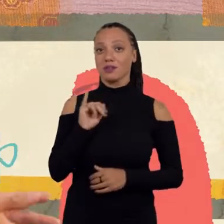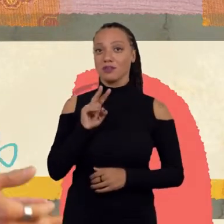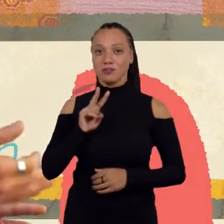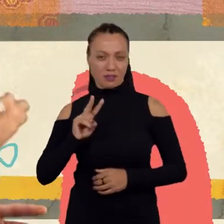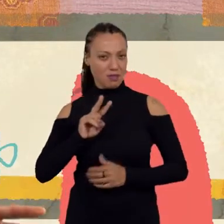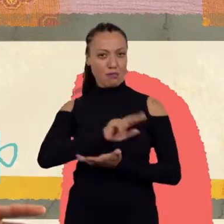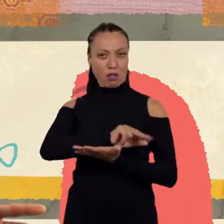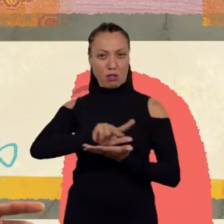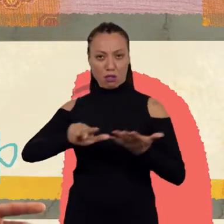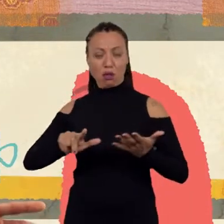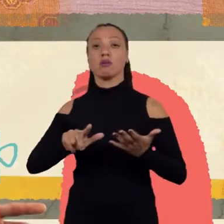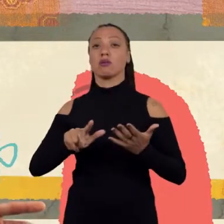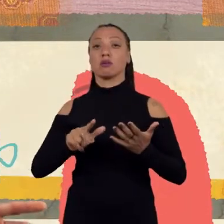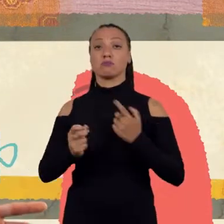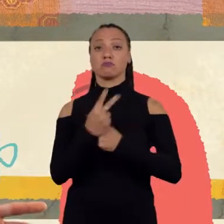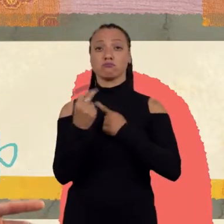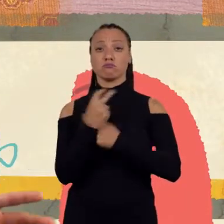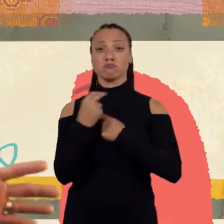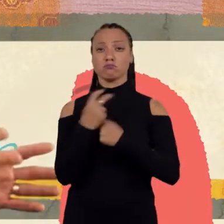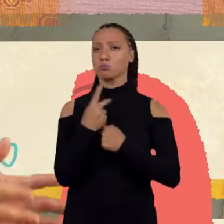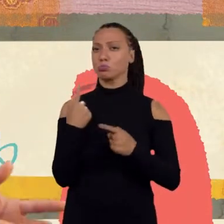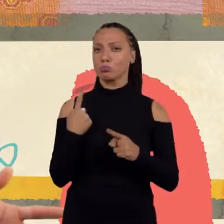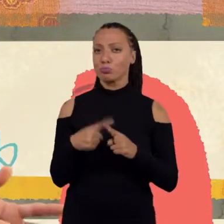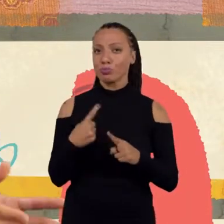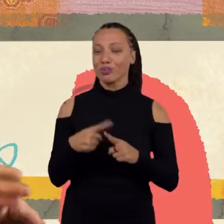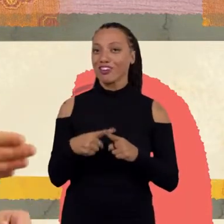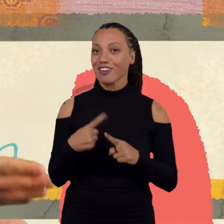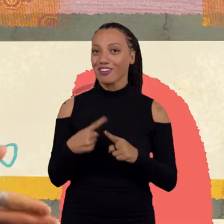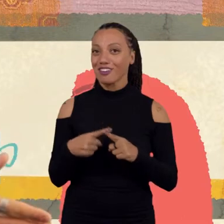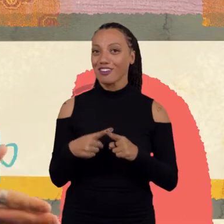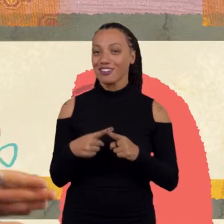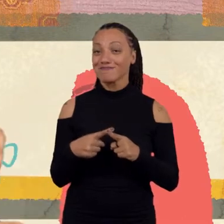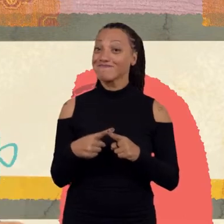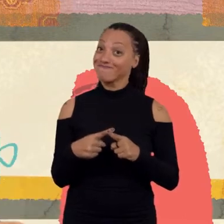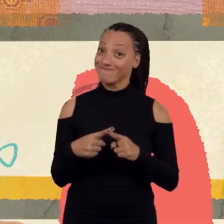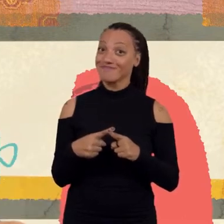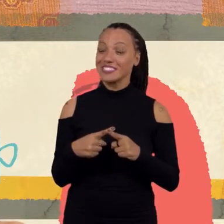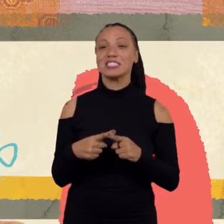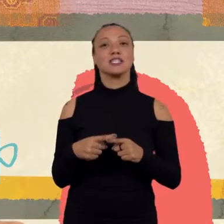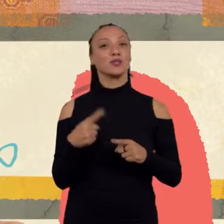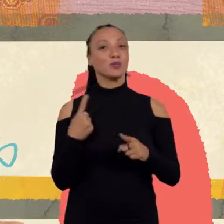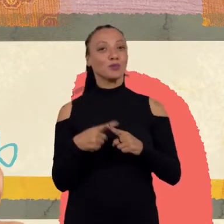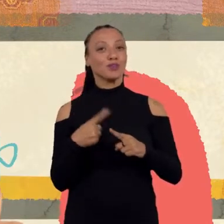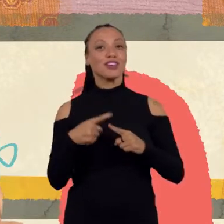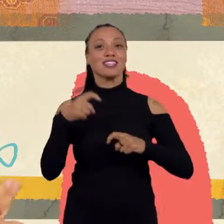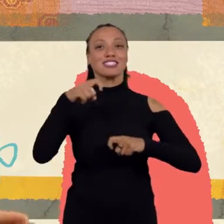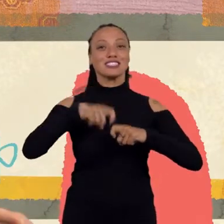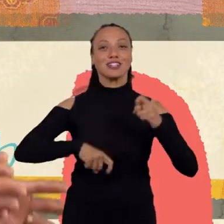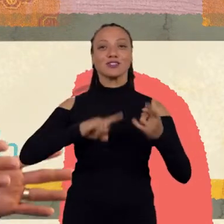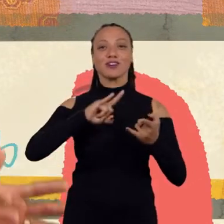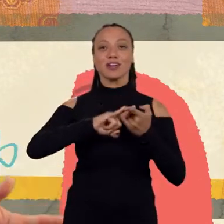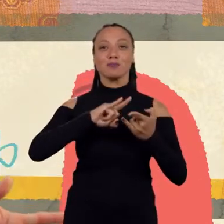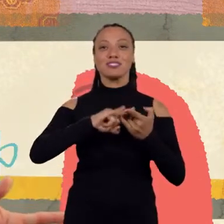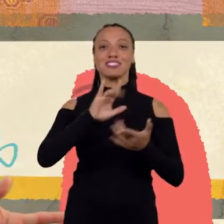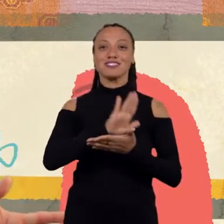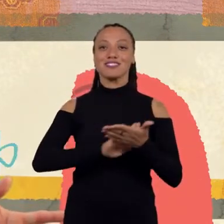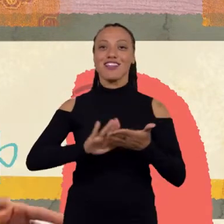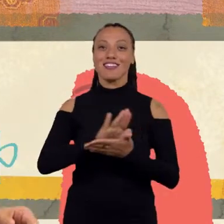as pessoas se infeccionam com esses vírus porque fazem sexo desprotegido, sem o uso do preservativo.